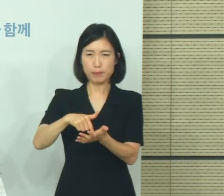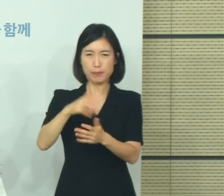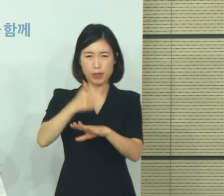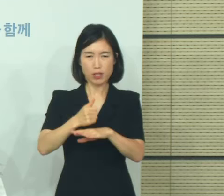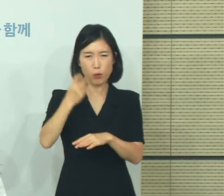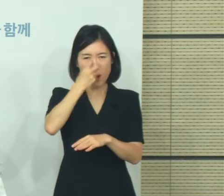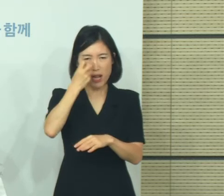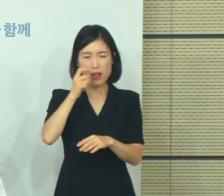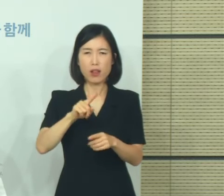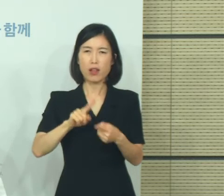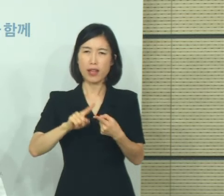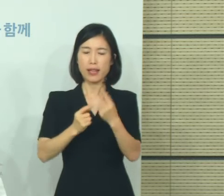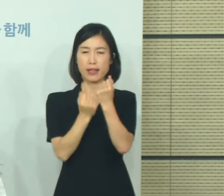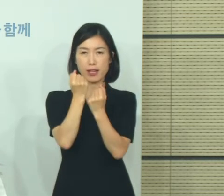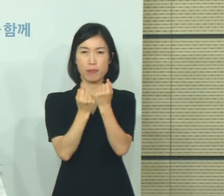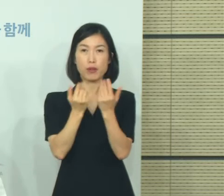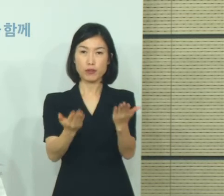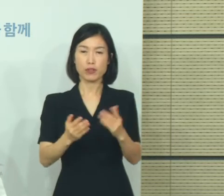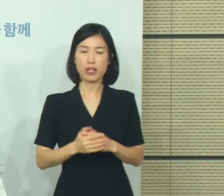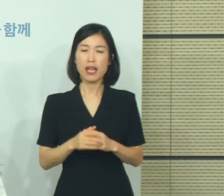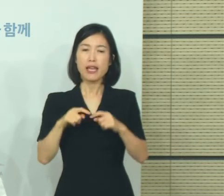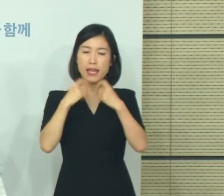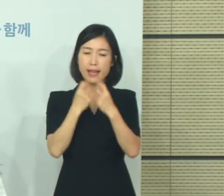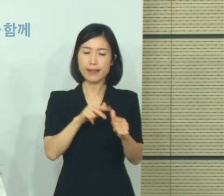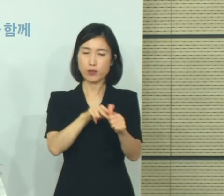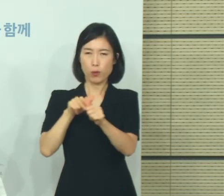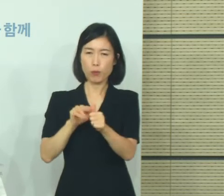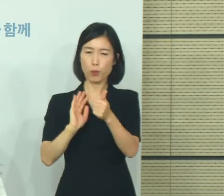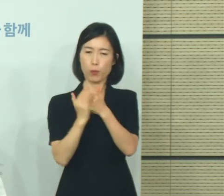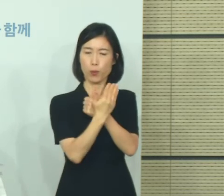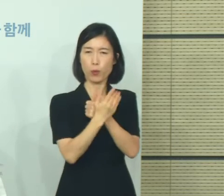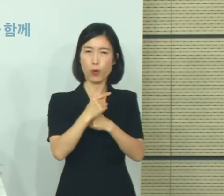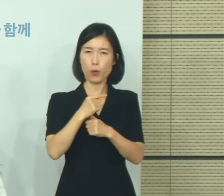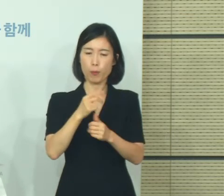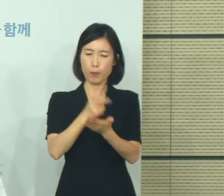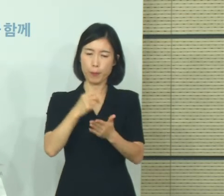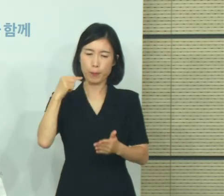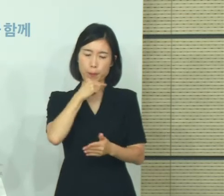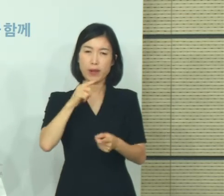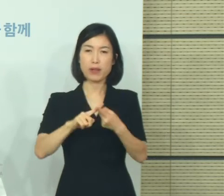결과와 함께 개인정보보호 강화 방안을 말씀드리겠습니다.